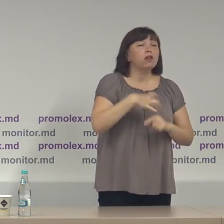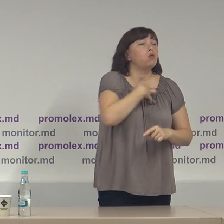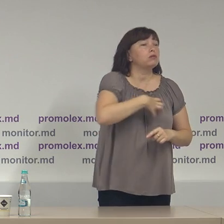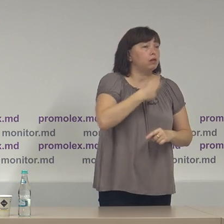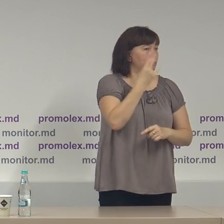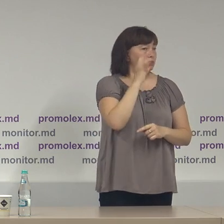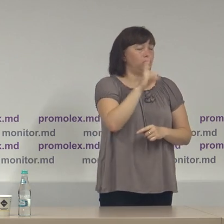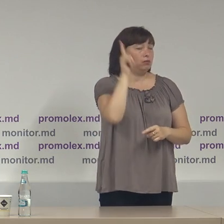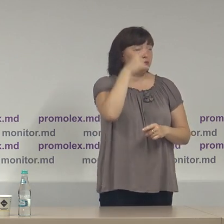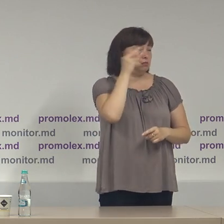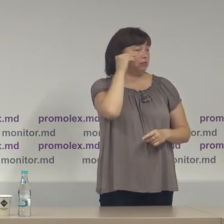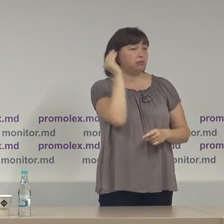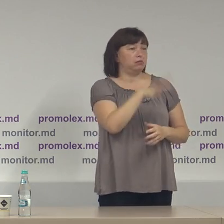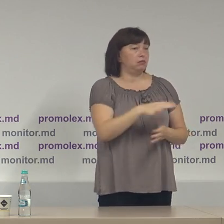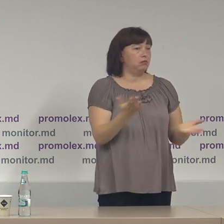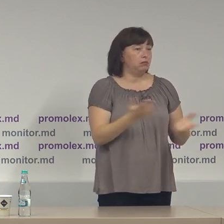Electorală Centrală,